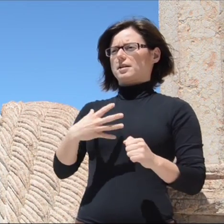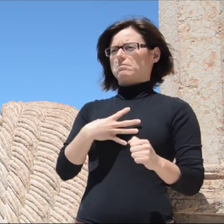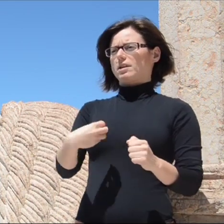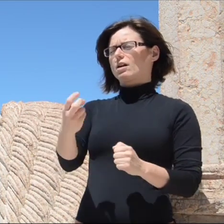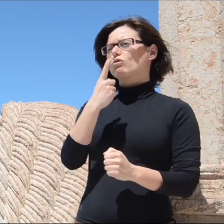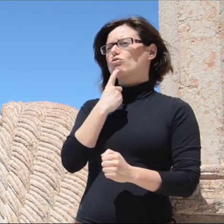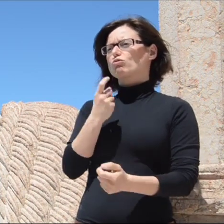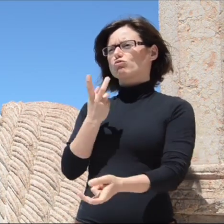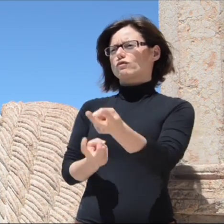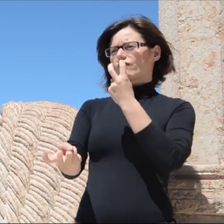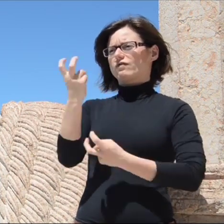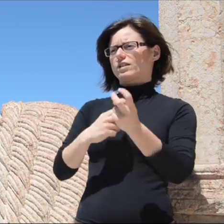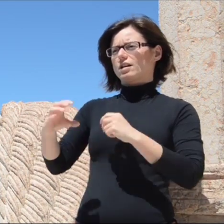Sottarco, lati, ci sono stati e animali.